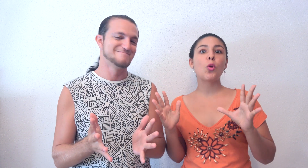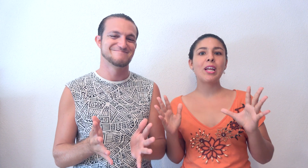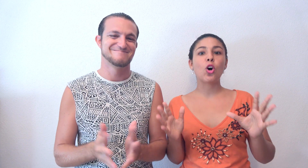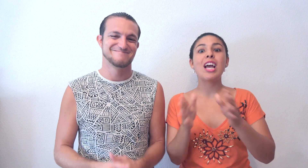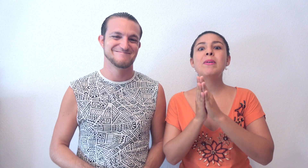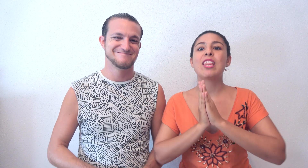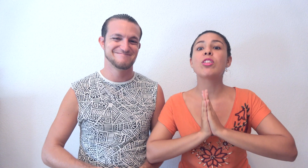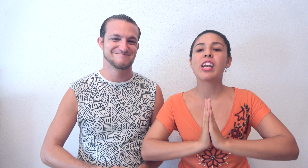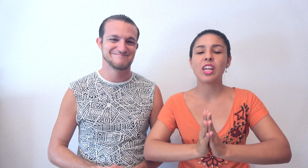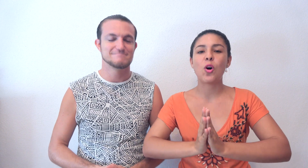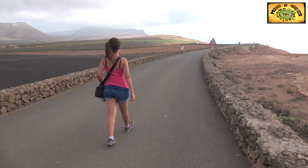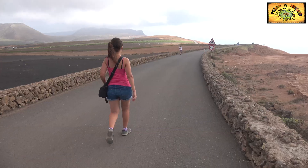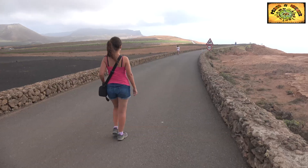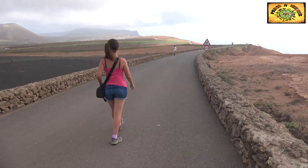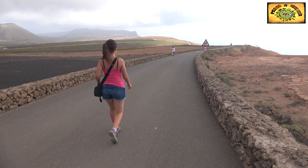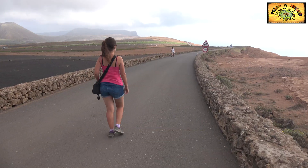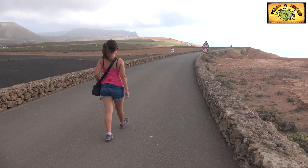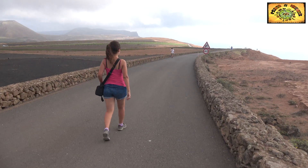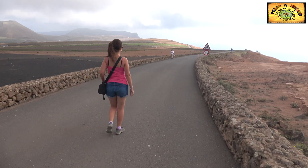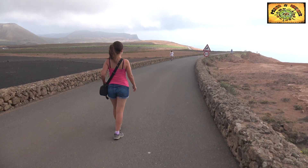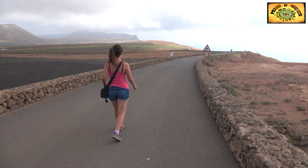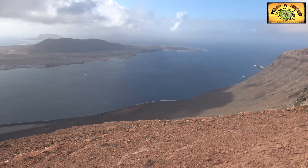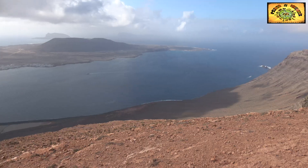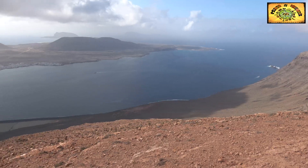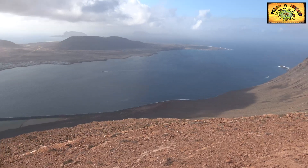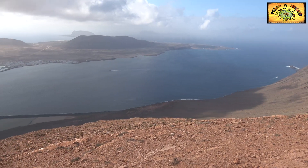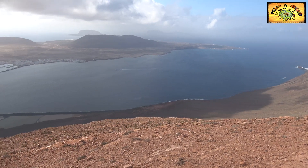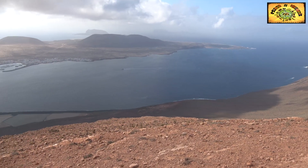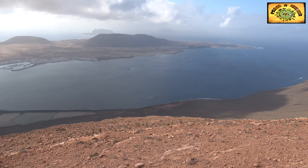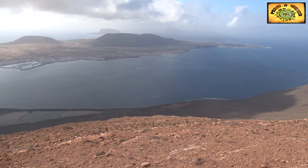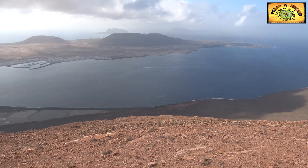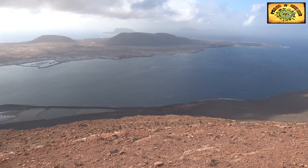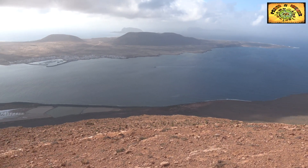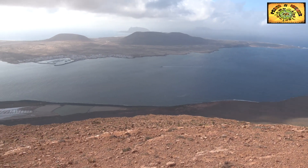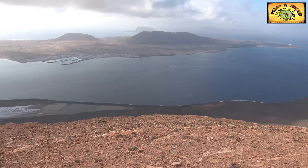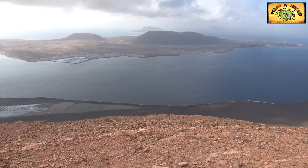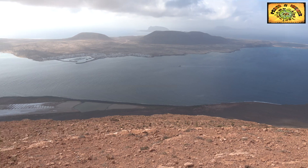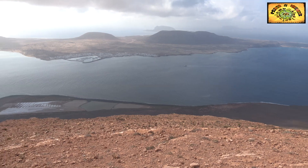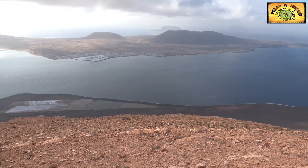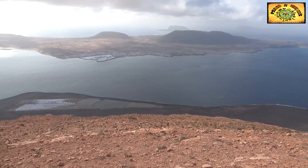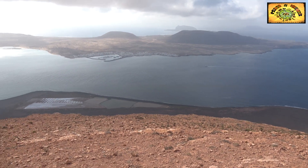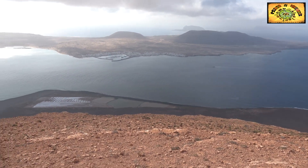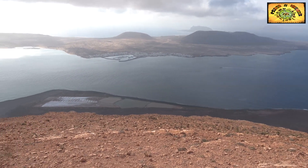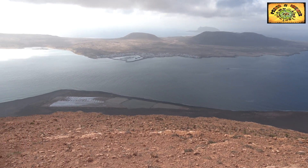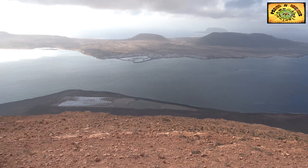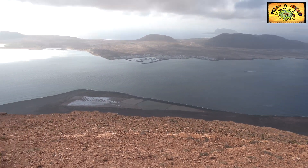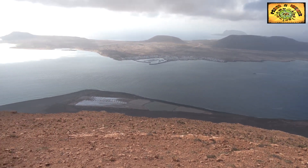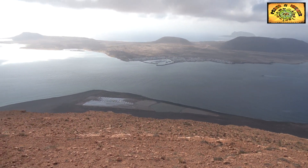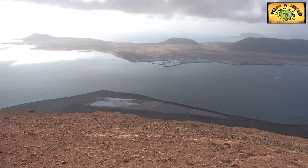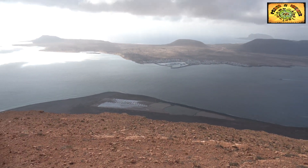sorprendo. El mirador del río. Este mirador es el más espectacular de la isla. Y diréis, ¿por qué? Pues porque estaréis a 400 metros de altura y